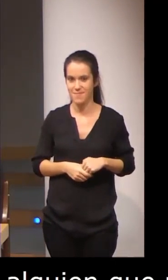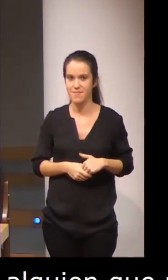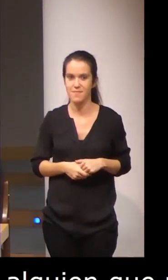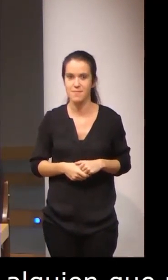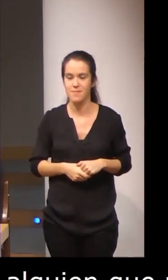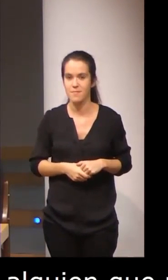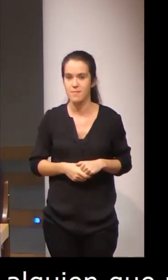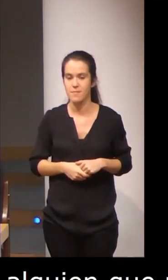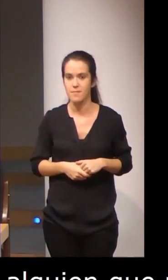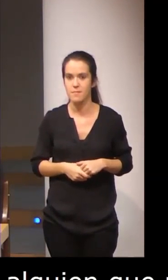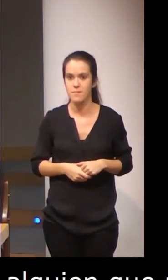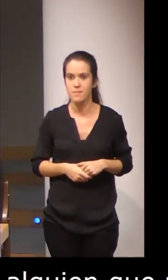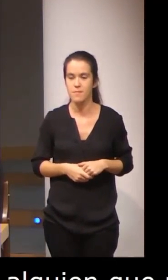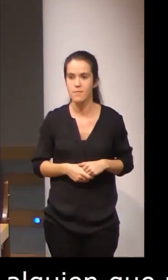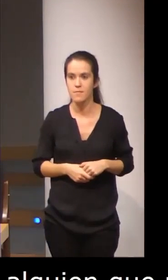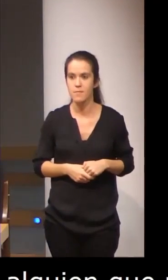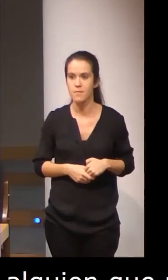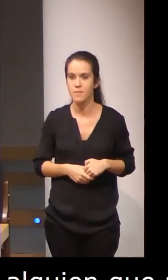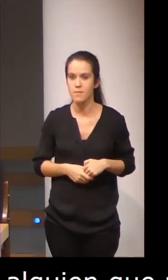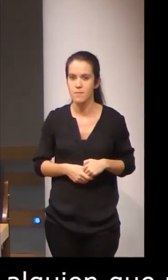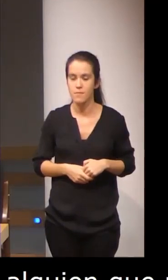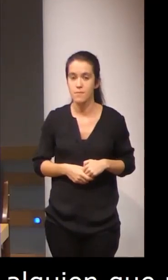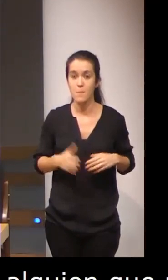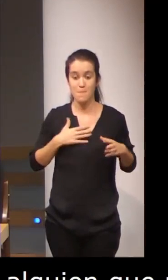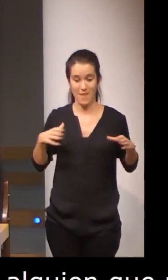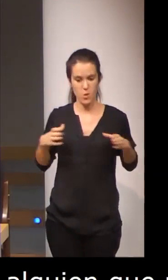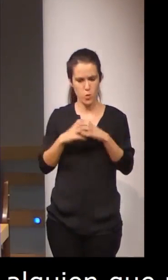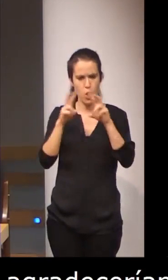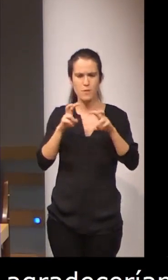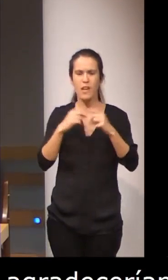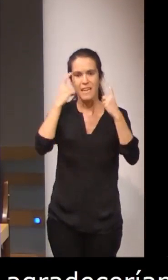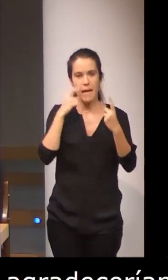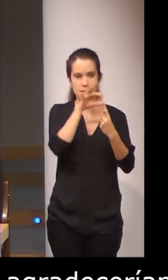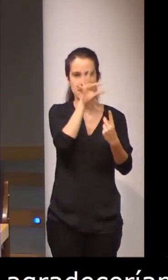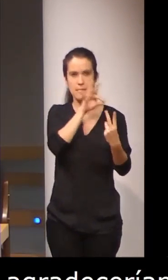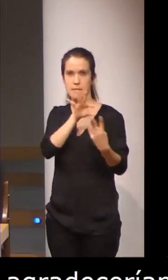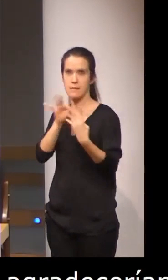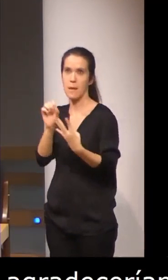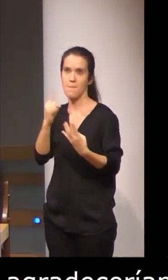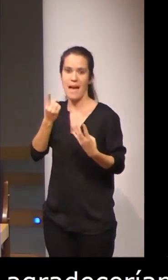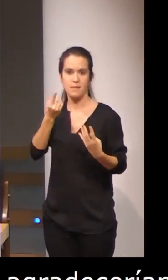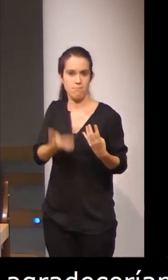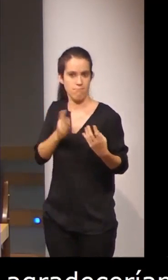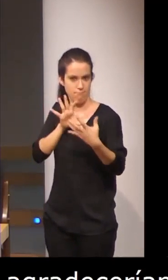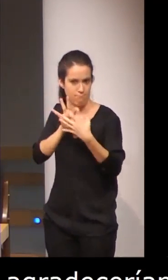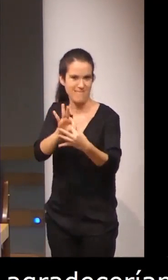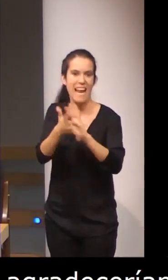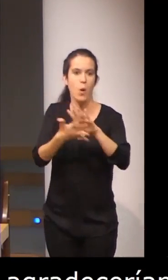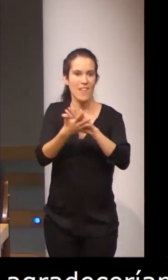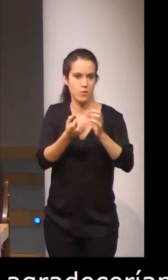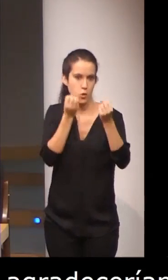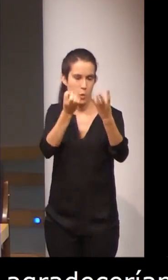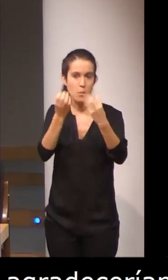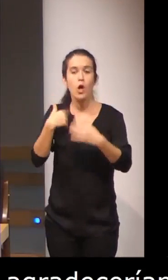He intentado destacar de las cosas que hace mi grupo aquellos aspectos que más se relacionan con la lengua de signos.